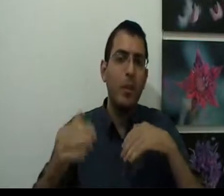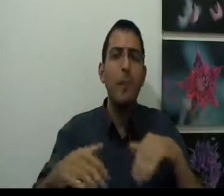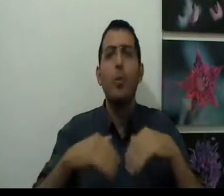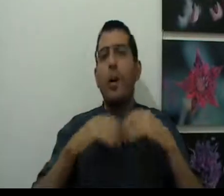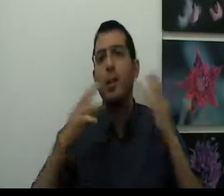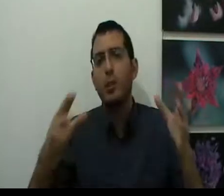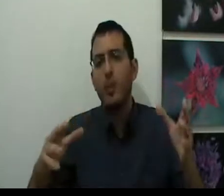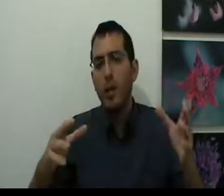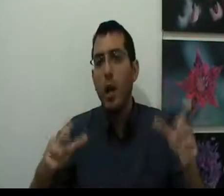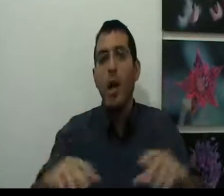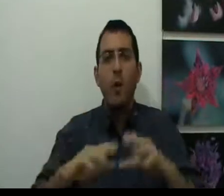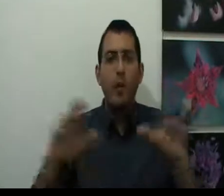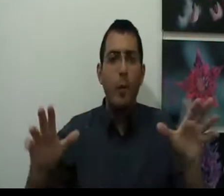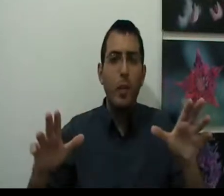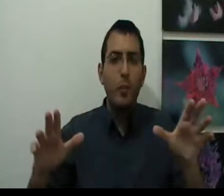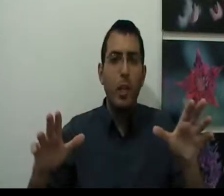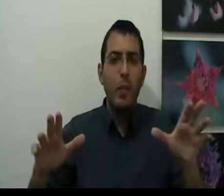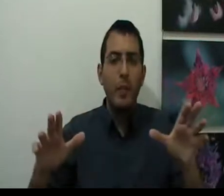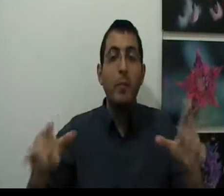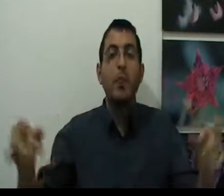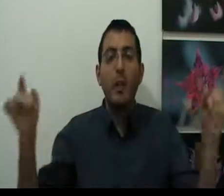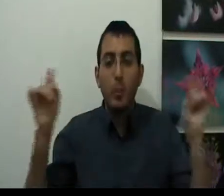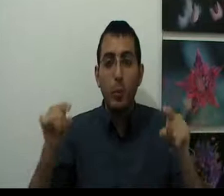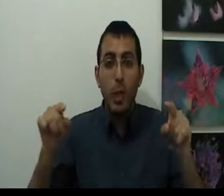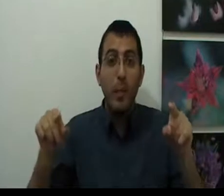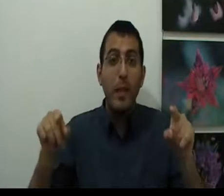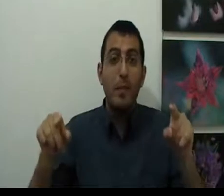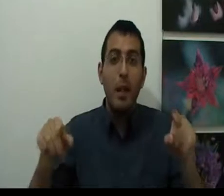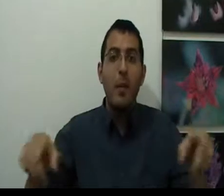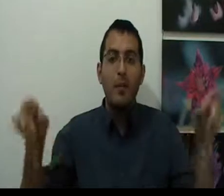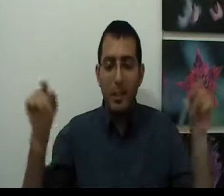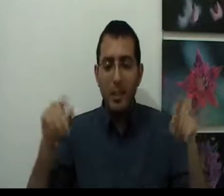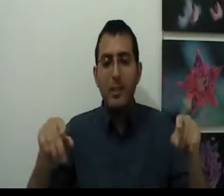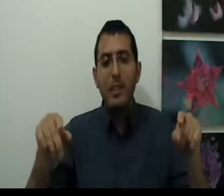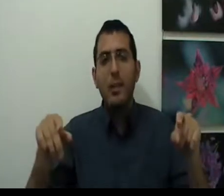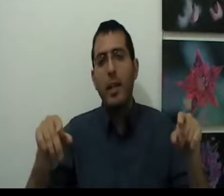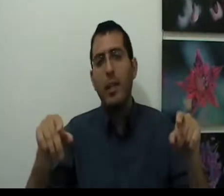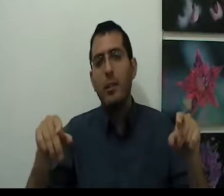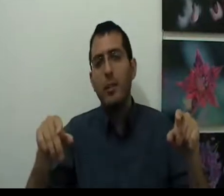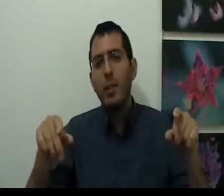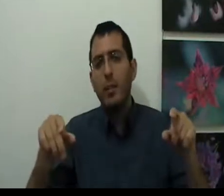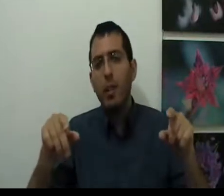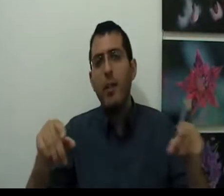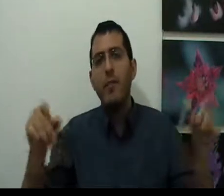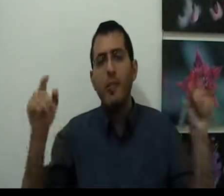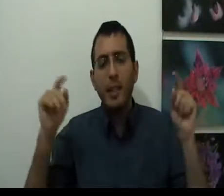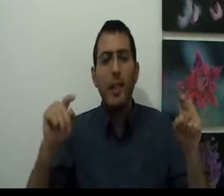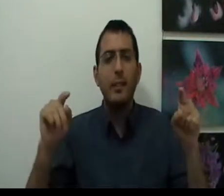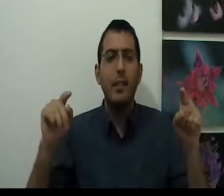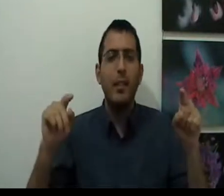וגם הוא יאכל כמה שבא לו הוא אף פעם לא יהיה מאושר באמת ובשביל להיות מאושר באמת בשביל זה תנסה להתגבר על הרצון המייטי שלך ותנסה להשיג